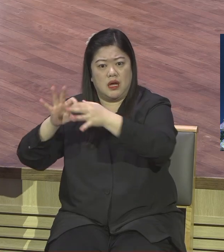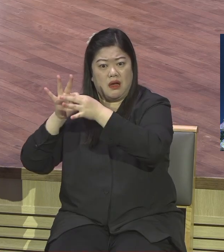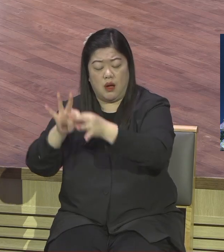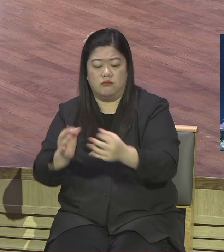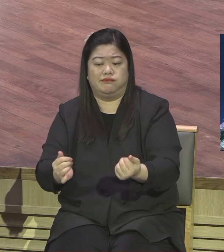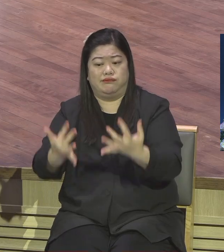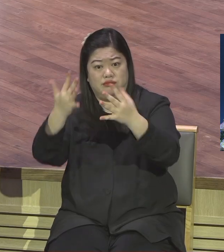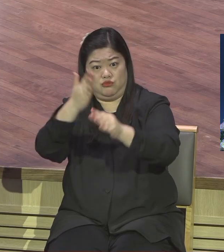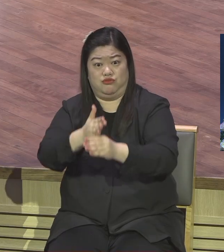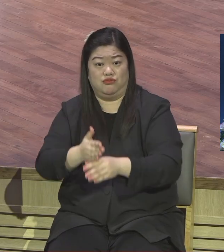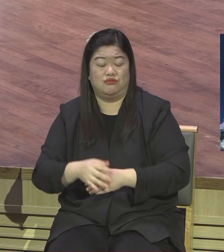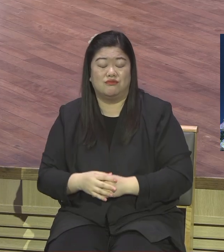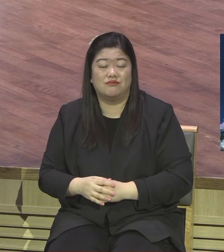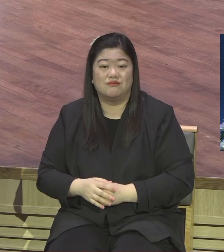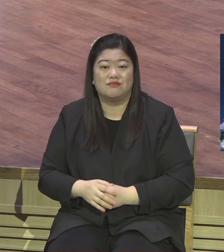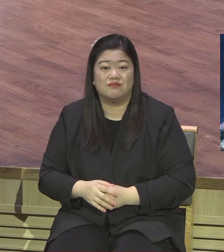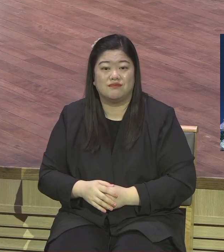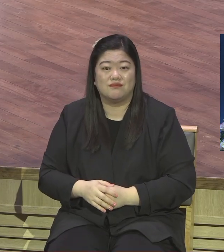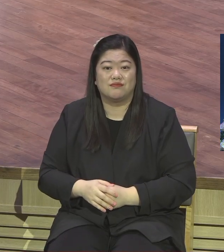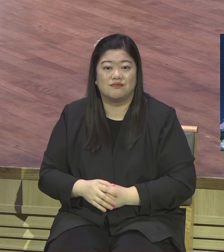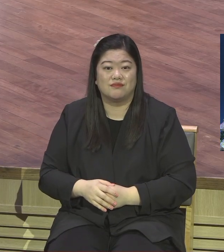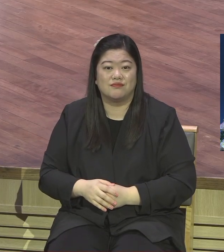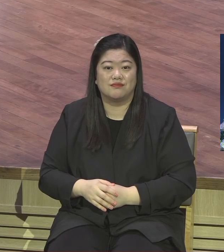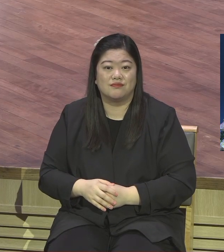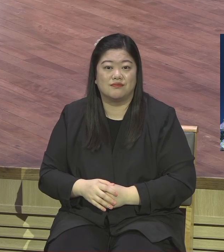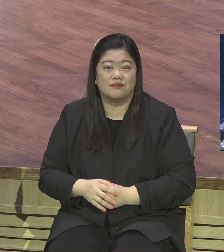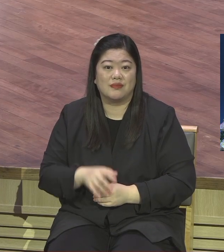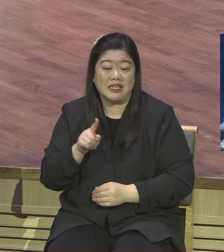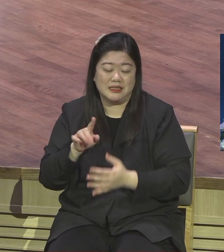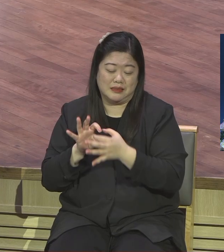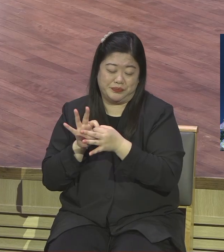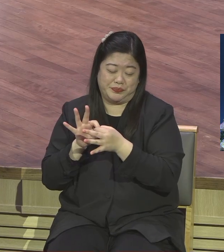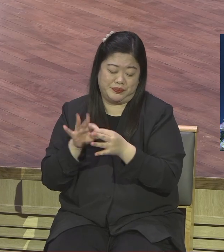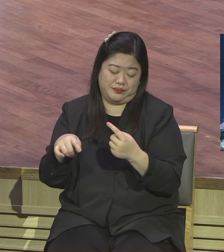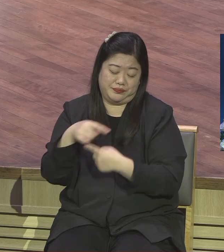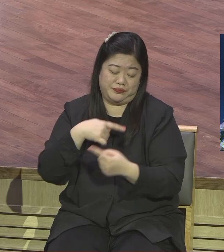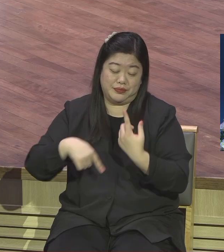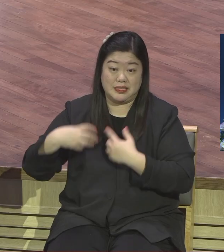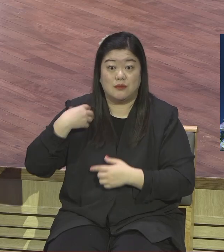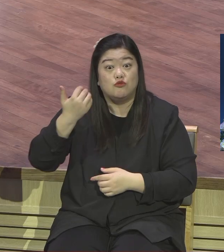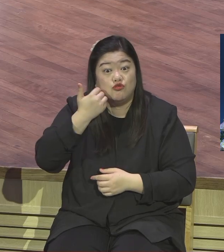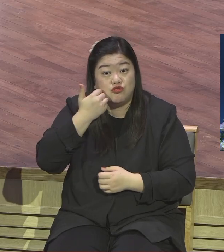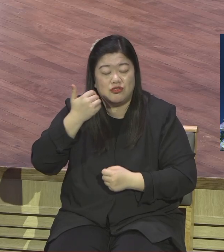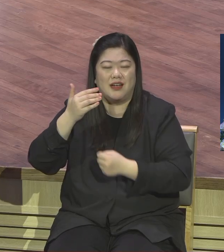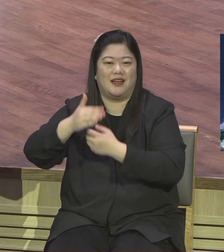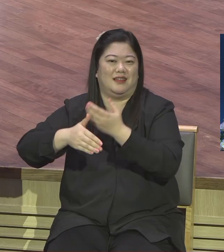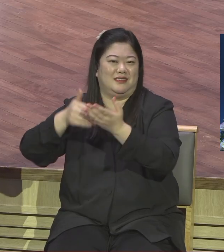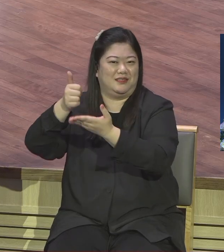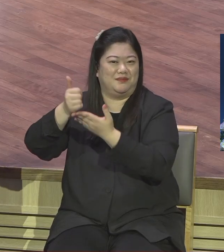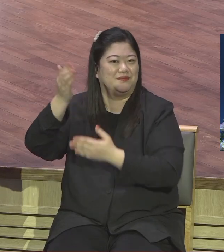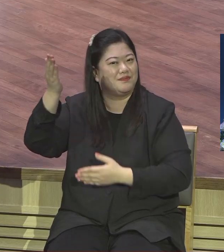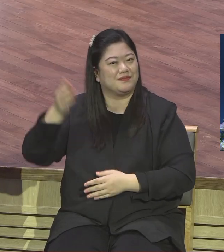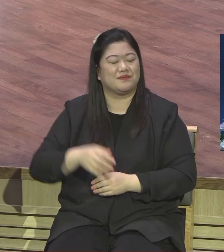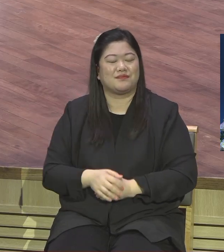하나님께서 이 일을 진행을 하고 계십니다 이걸 위해서 예수님께서 어마어마한 권세를 우리에게